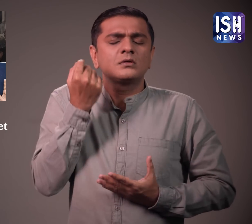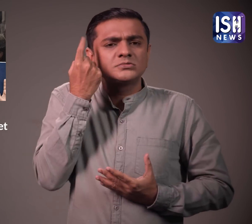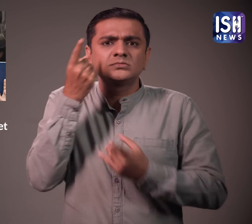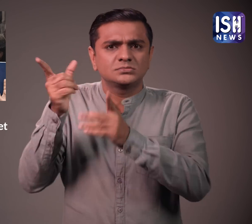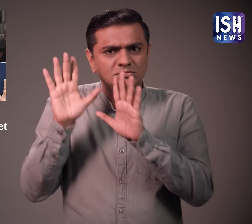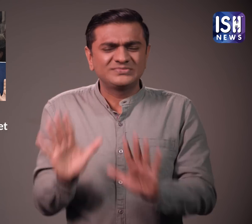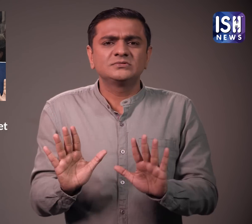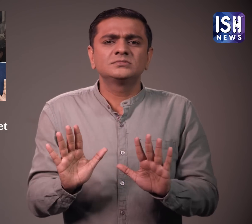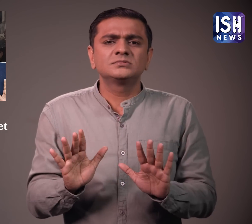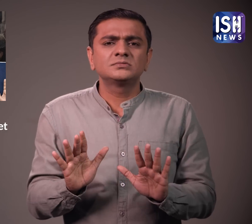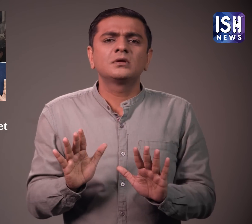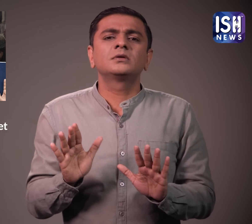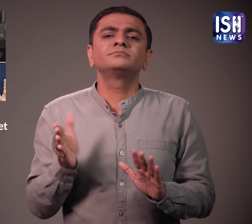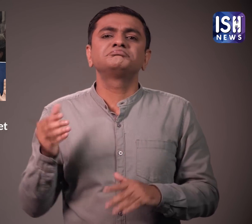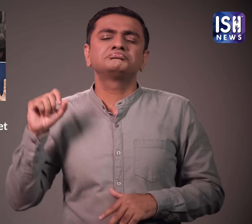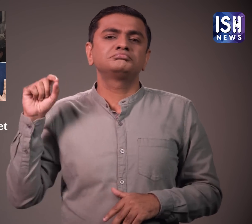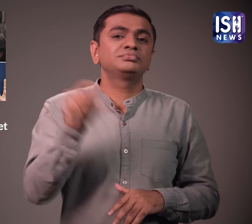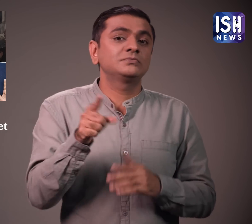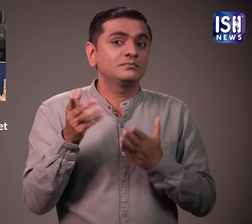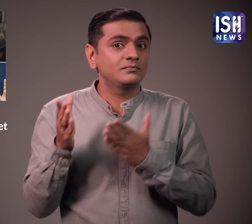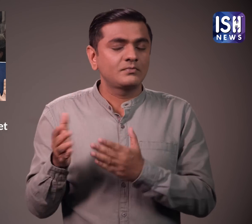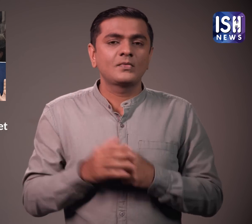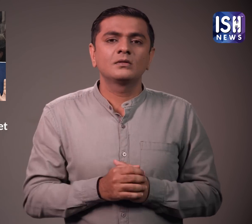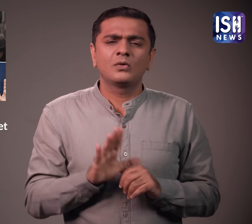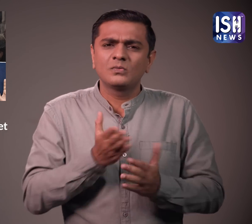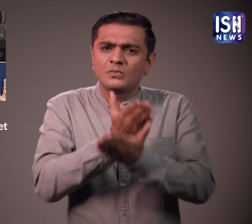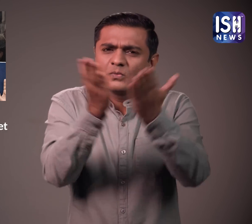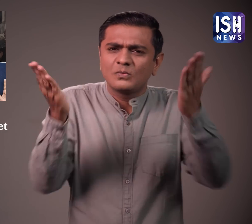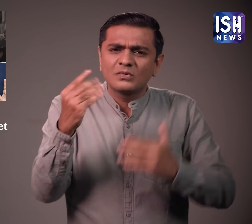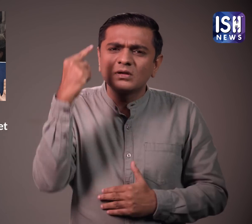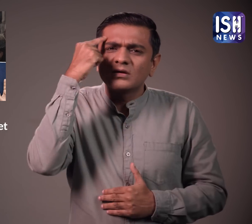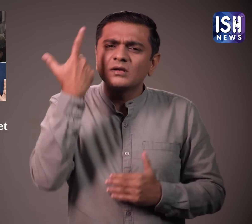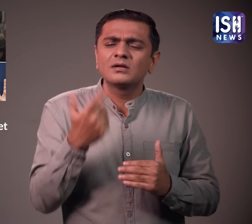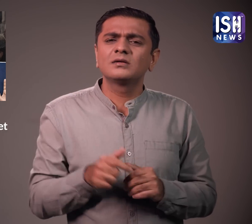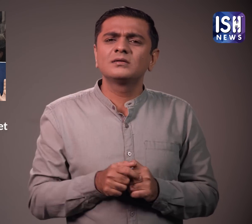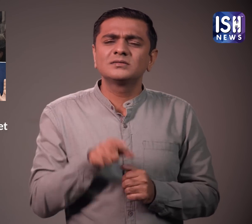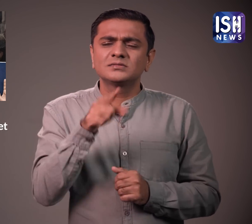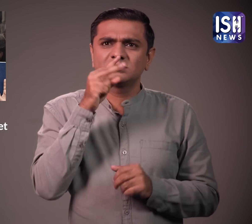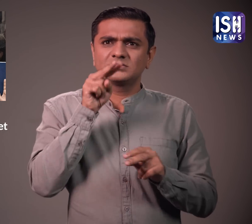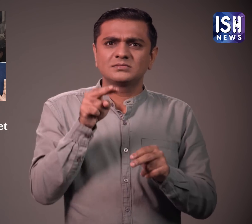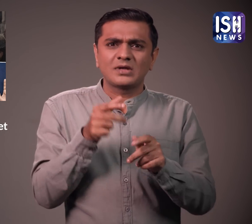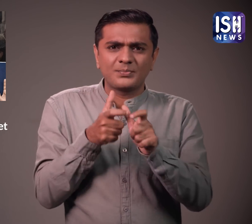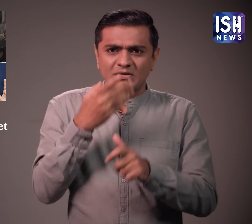हमें उसे खुद को अभिवक करने देना चाहिए तो आपको क्या लगता है रुच्चा सही थी